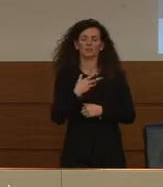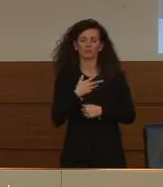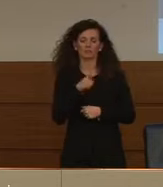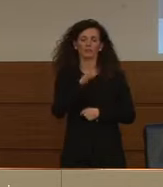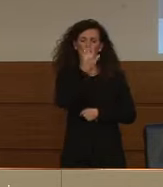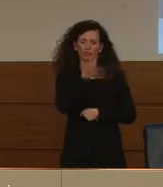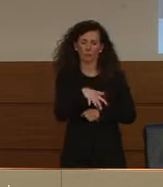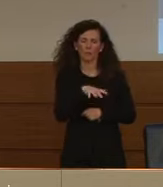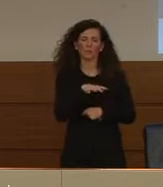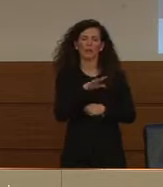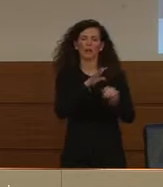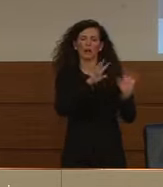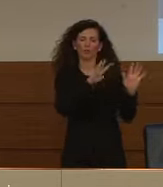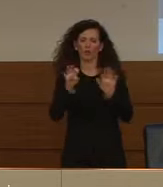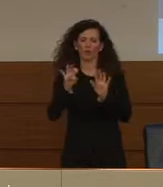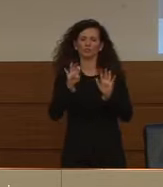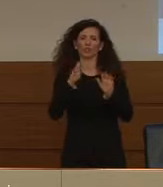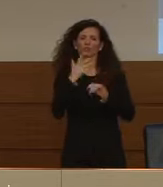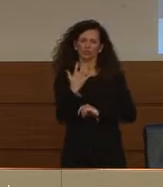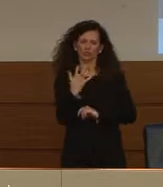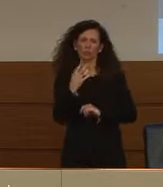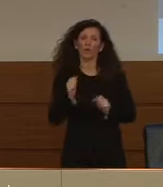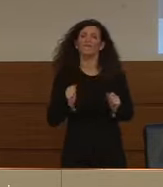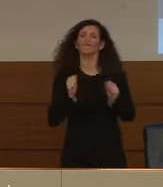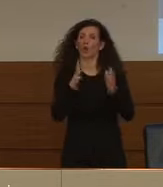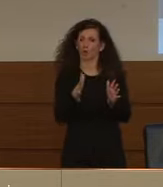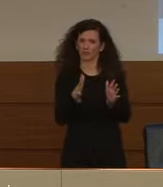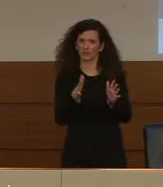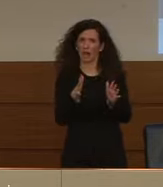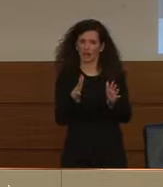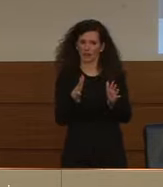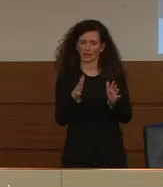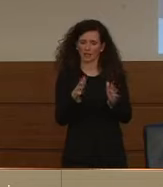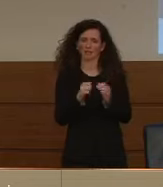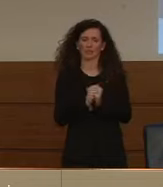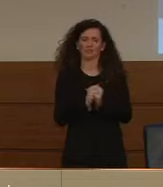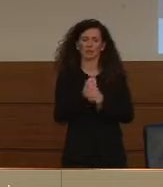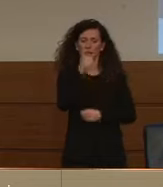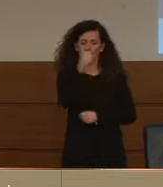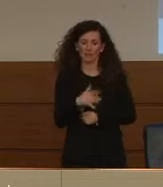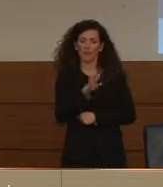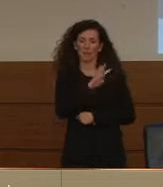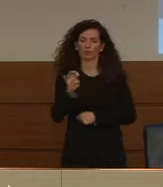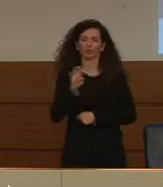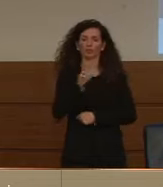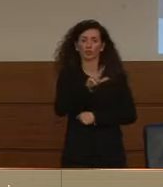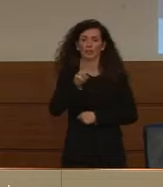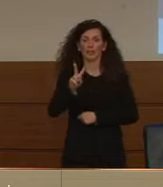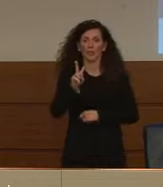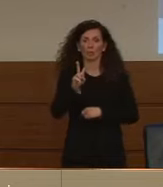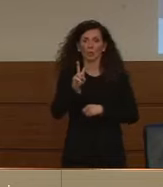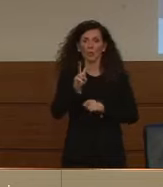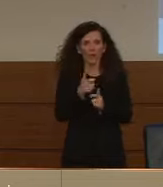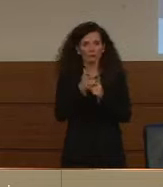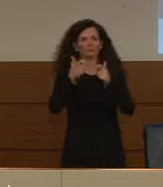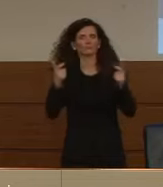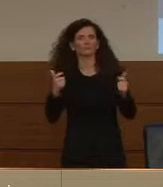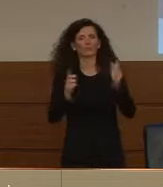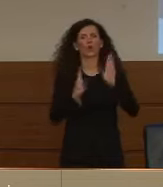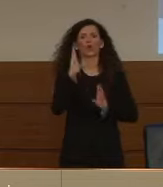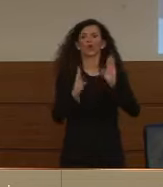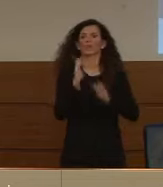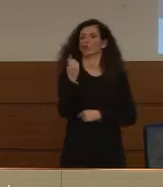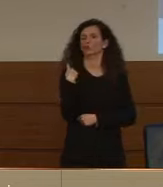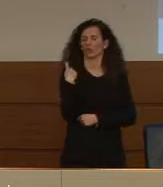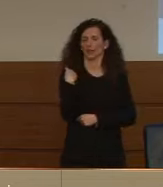.905 volontari, 1.432 in più rispetto a ieri. Questo è a